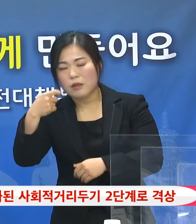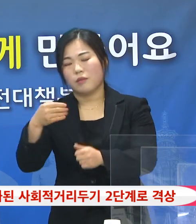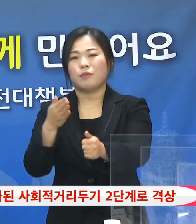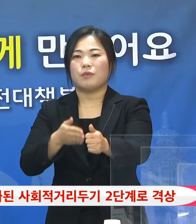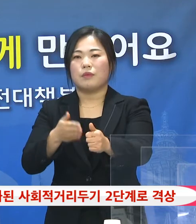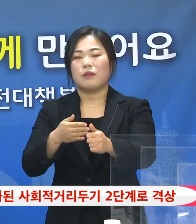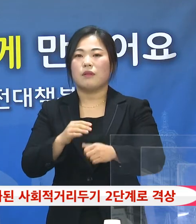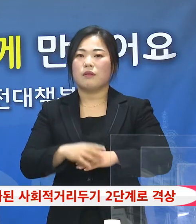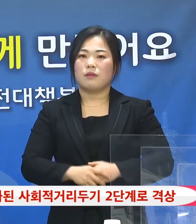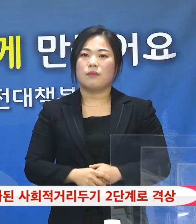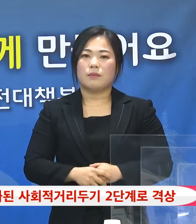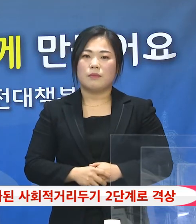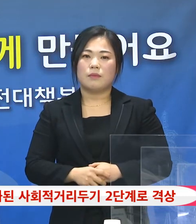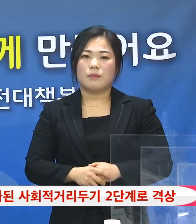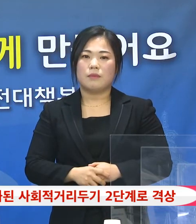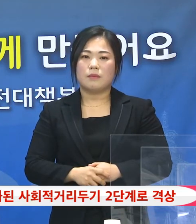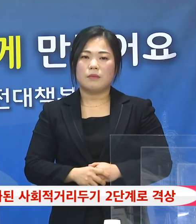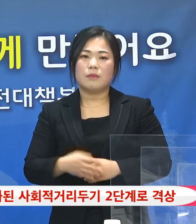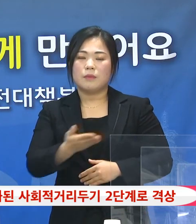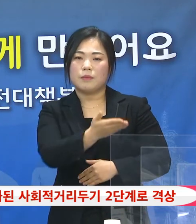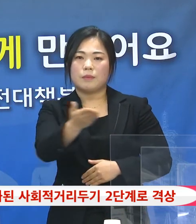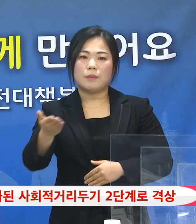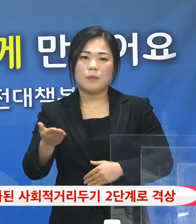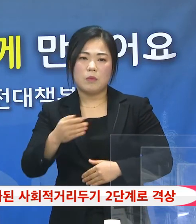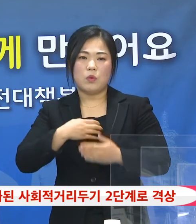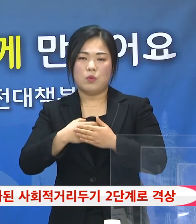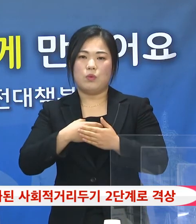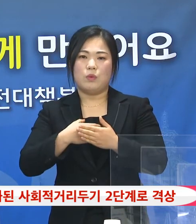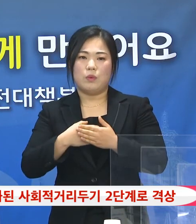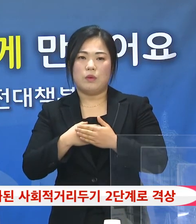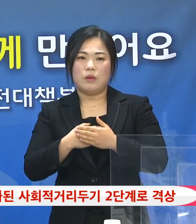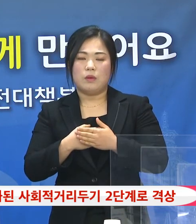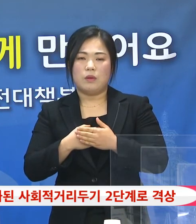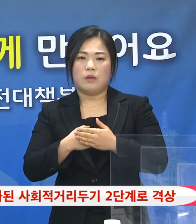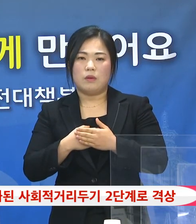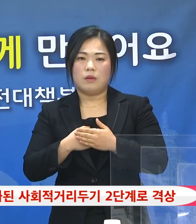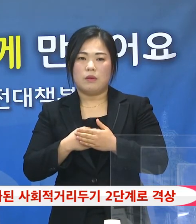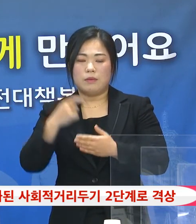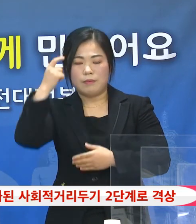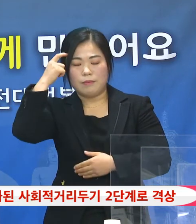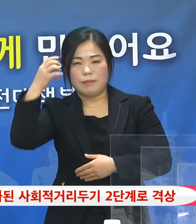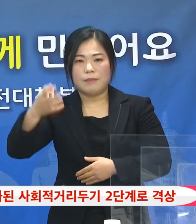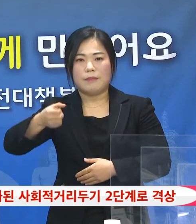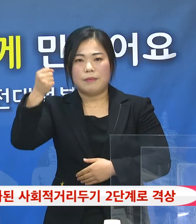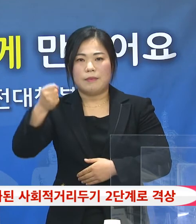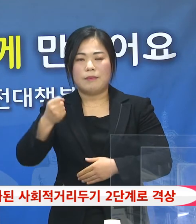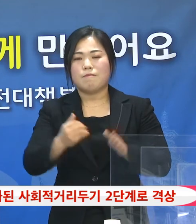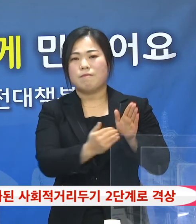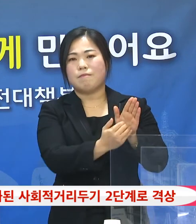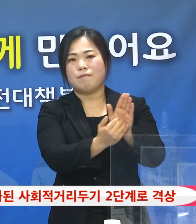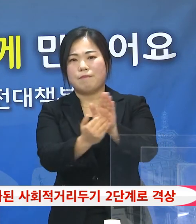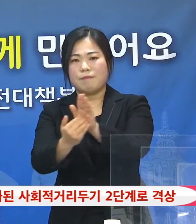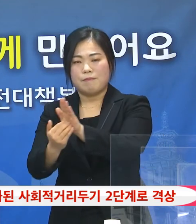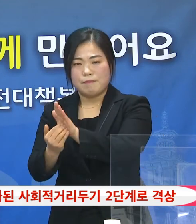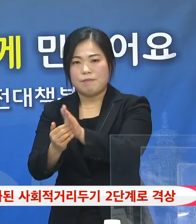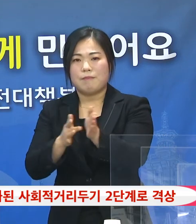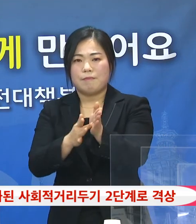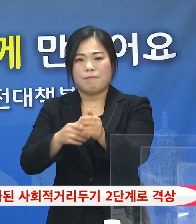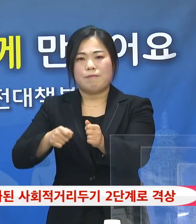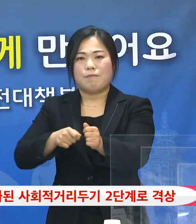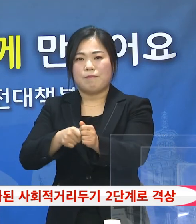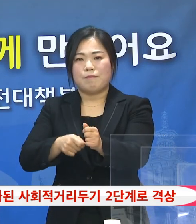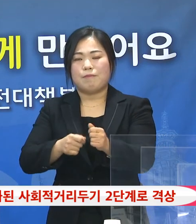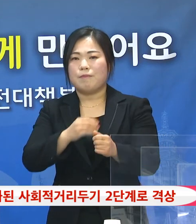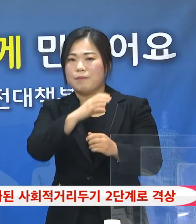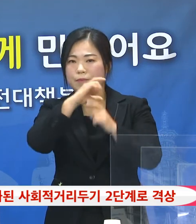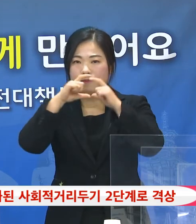바랍니다. 시민 여러분께서는 이러한 위기 상황에 대해 경각심을 가지시고 철저한 방역수칙 준수와 감염 확산